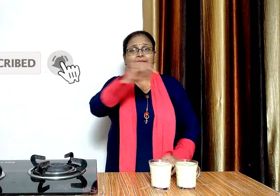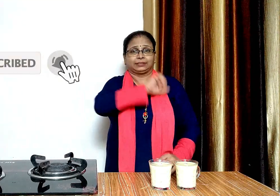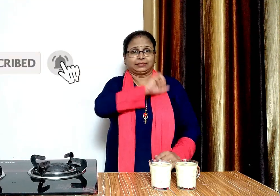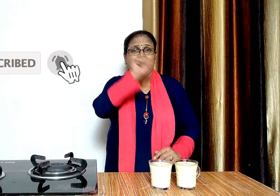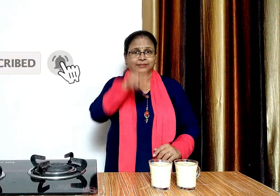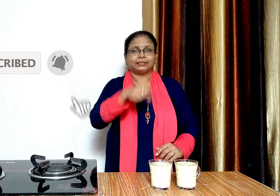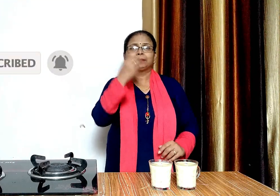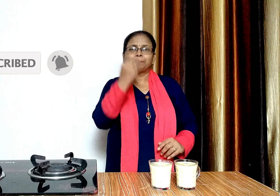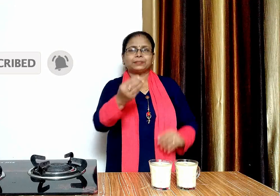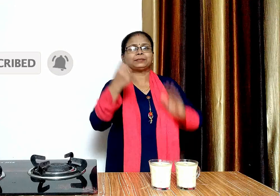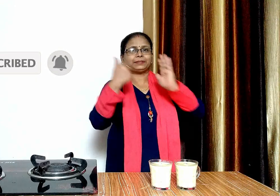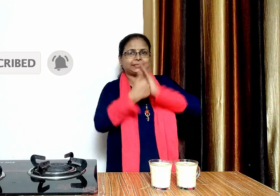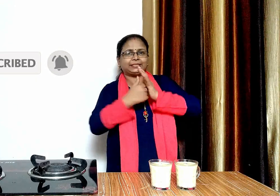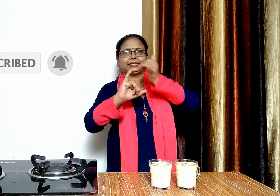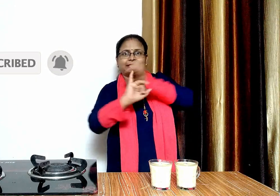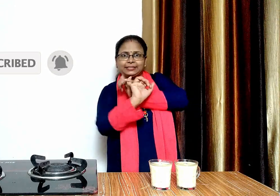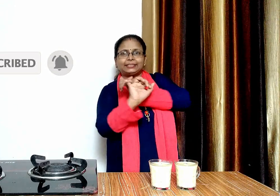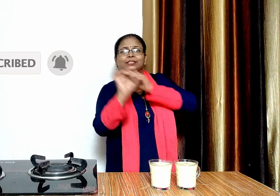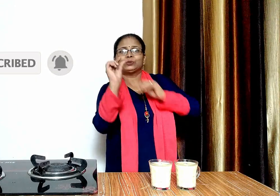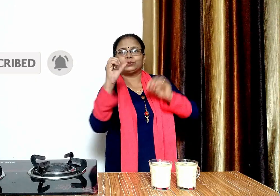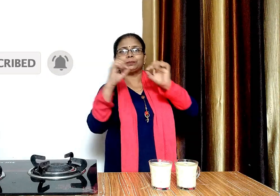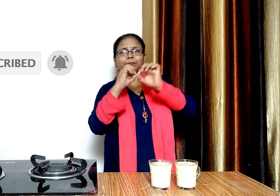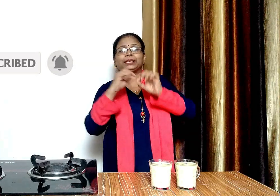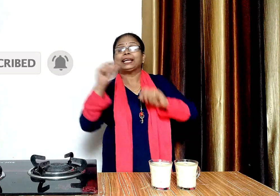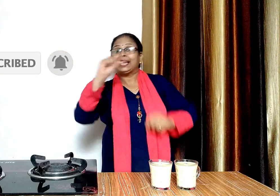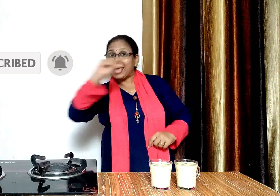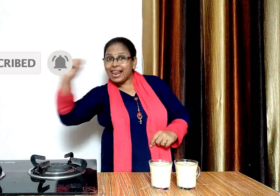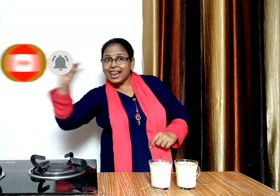ना भूले मिलते हैं नेक्स वीडियो में तब तक के लिए बाई दोस्तो